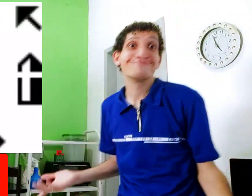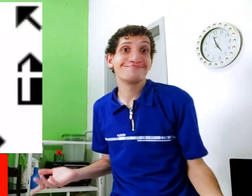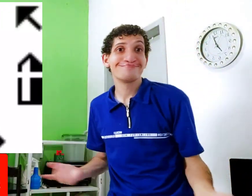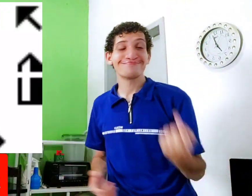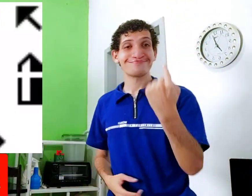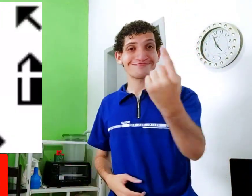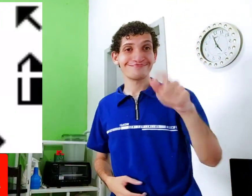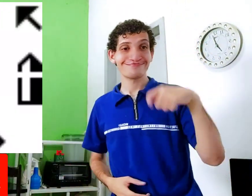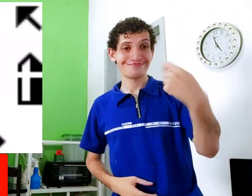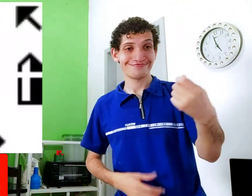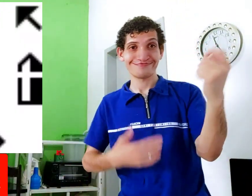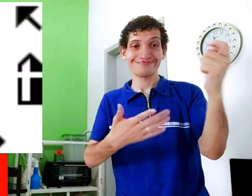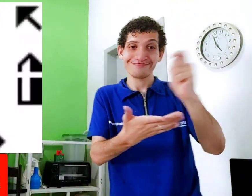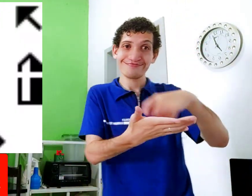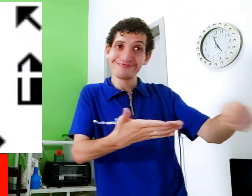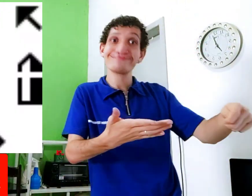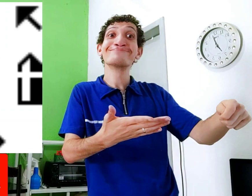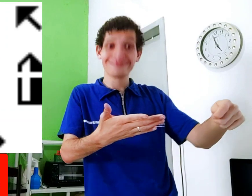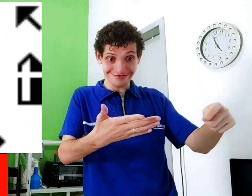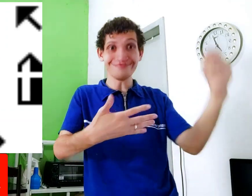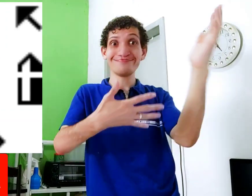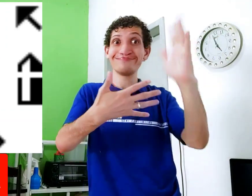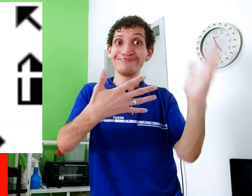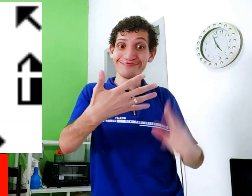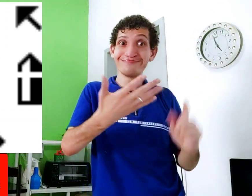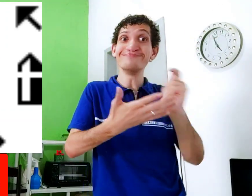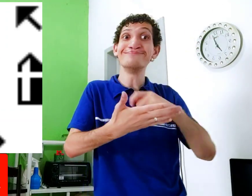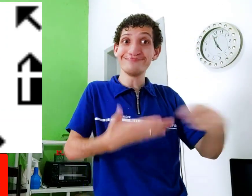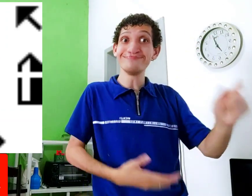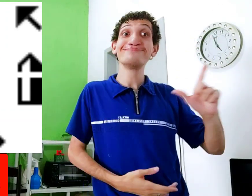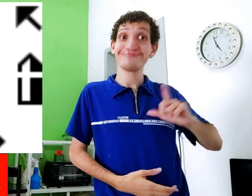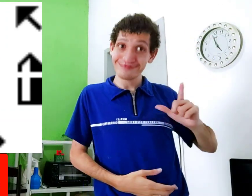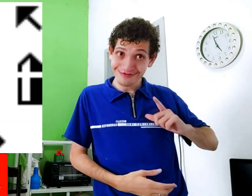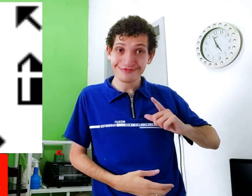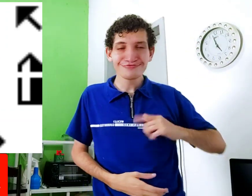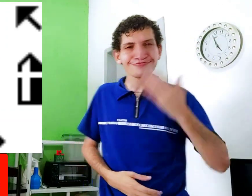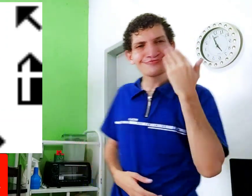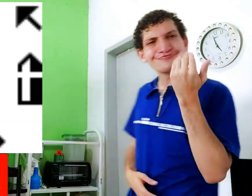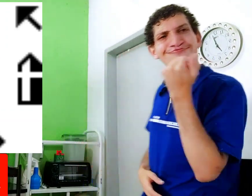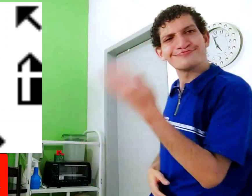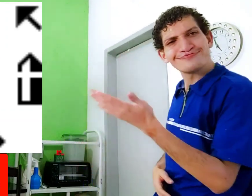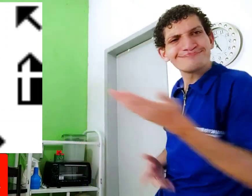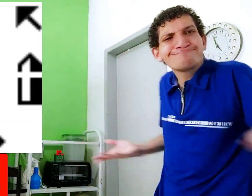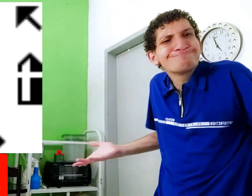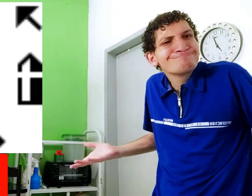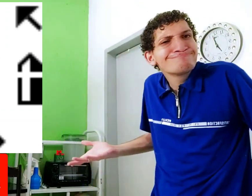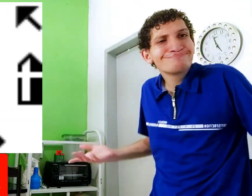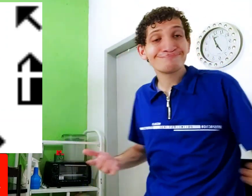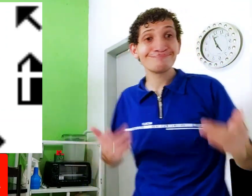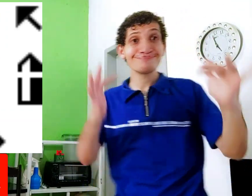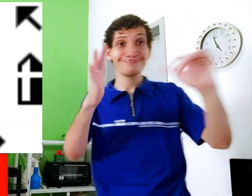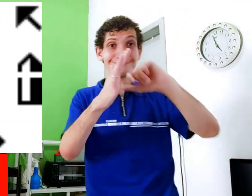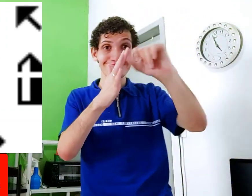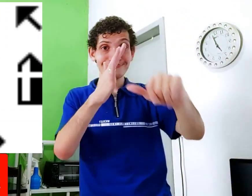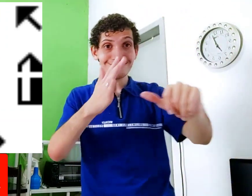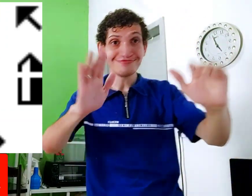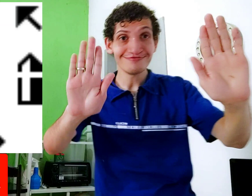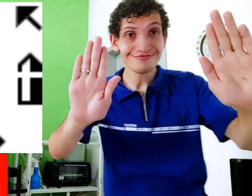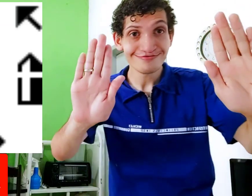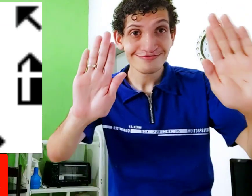TARATATATATATATARAM Isso é o que? Um sinal escrito Libra, escrita, tem? Olha o teu lado A